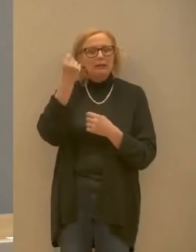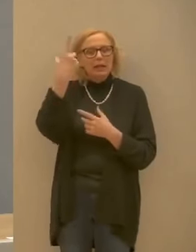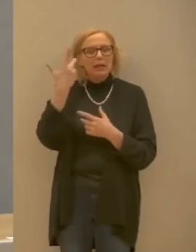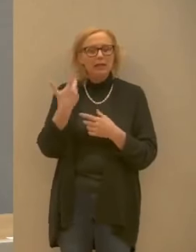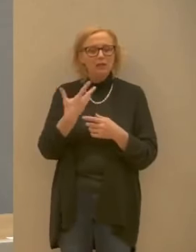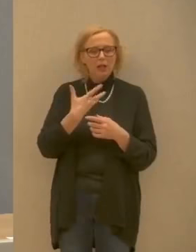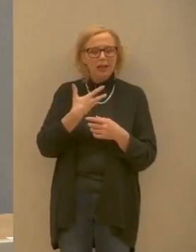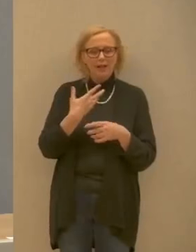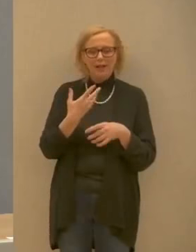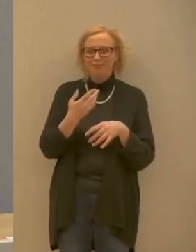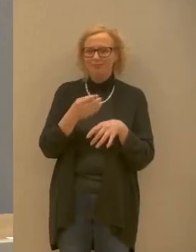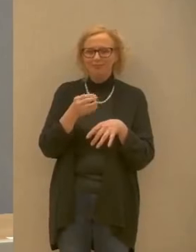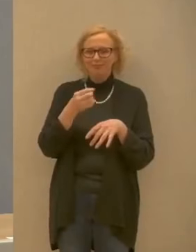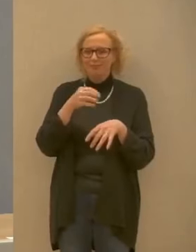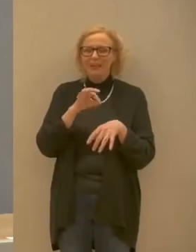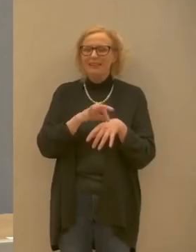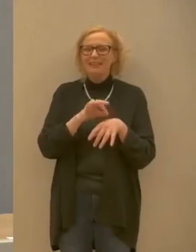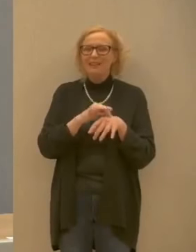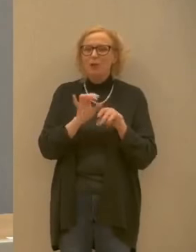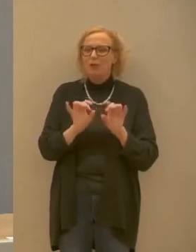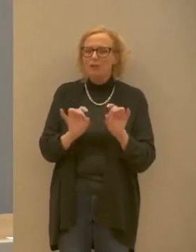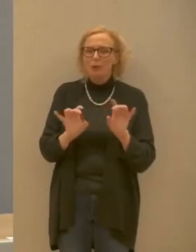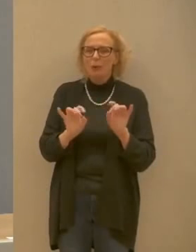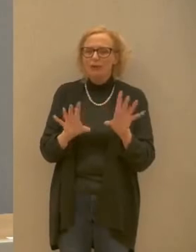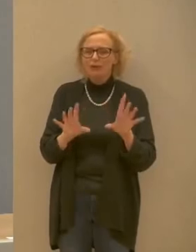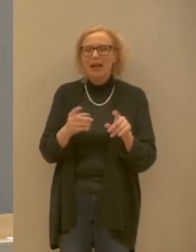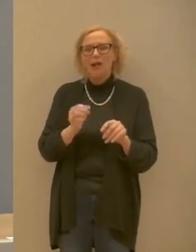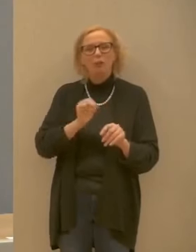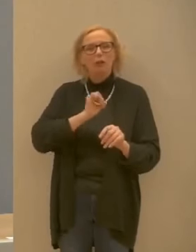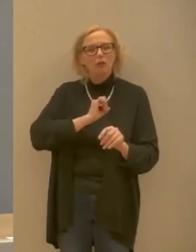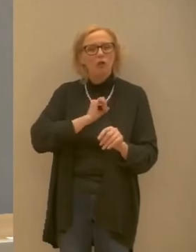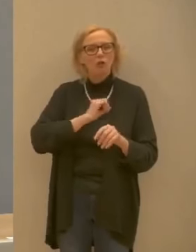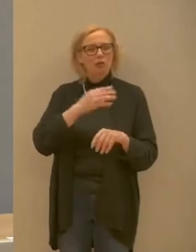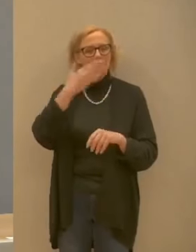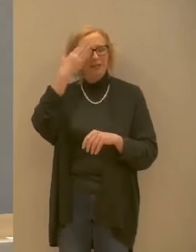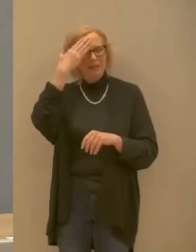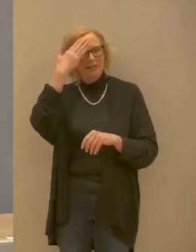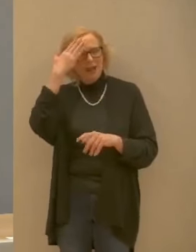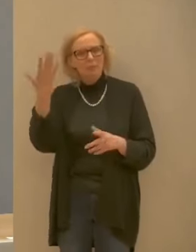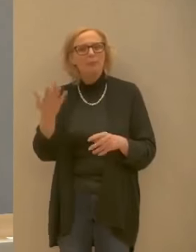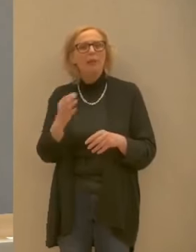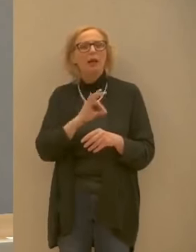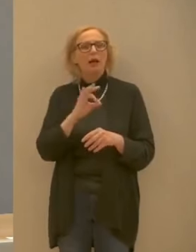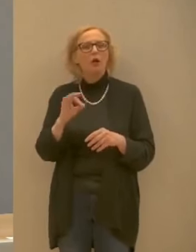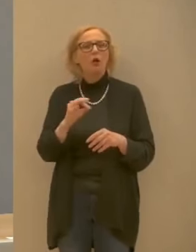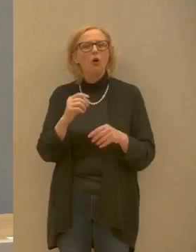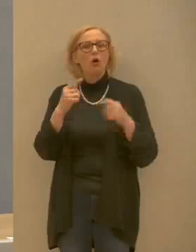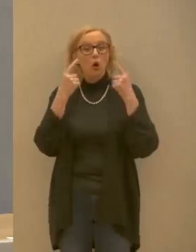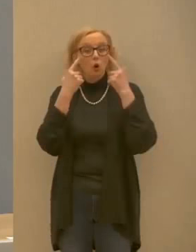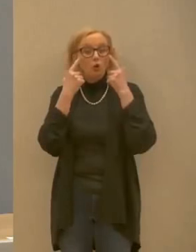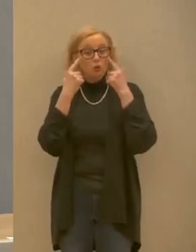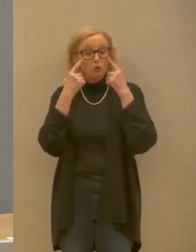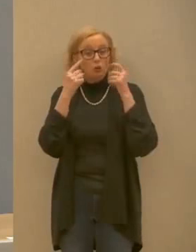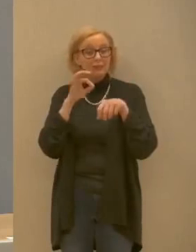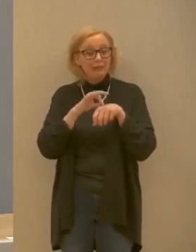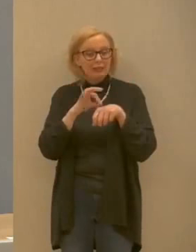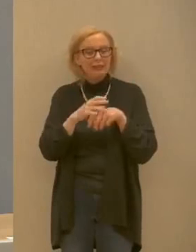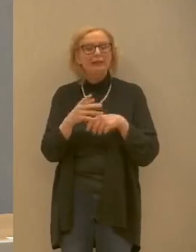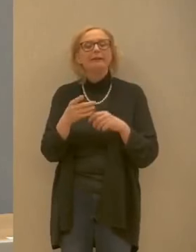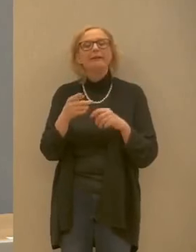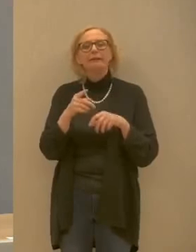sindrome influenzale con sintomi quali tosse febbre congiuntivite e queste persone verranno contattate